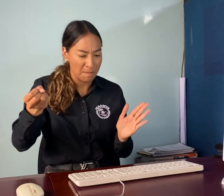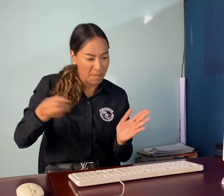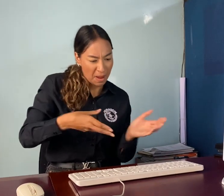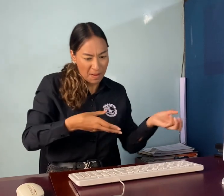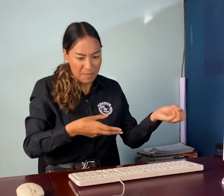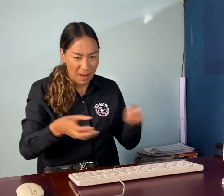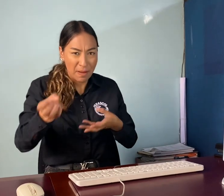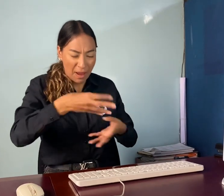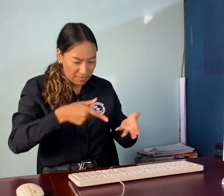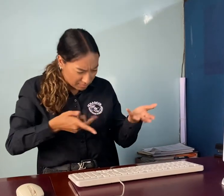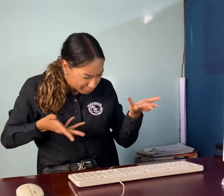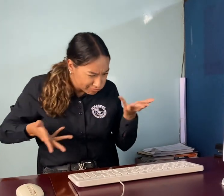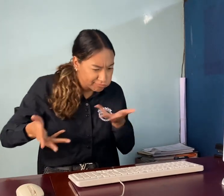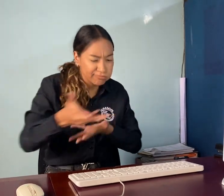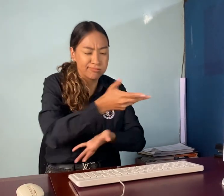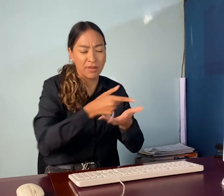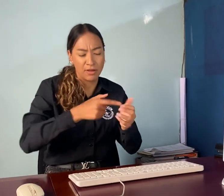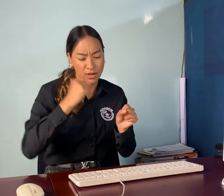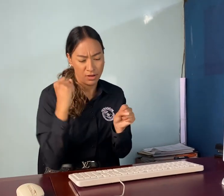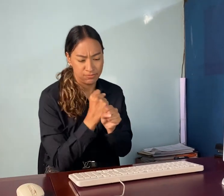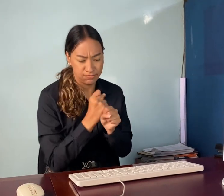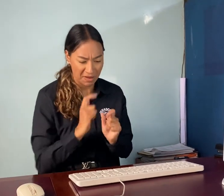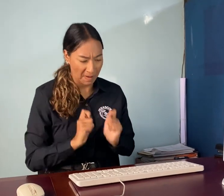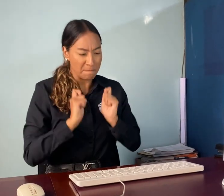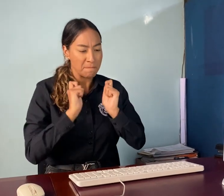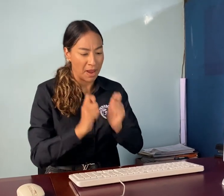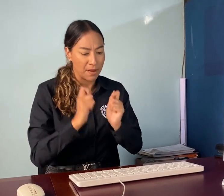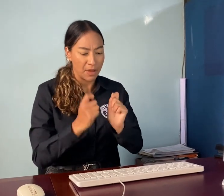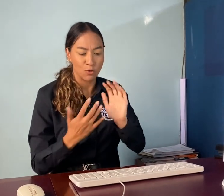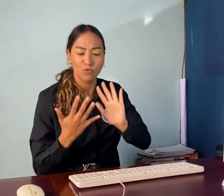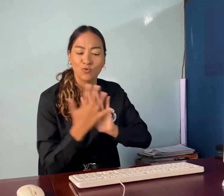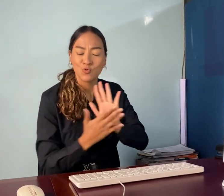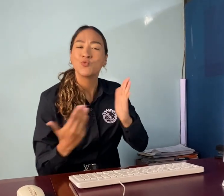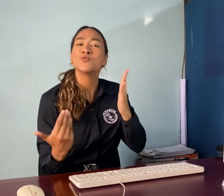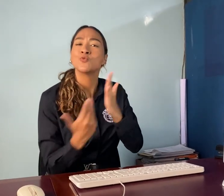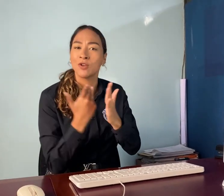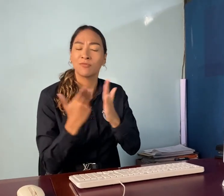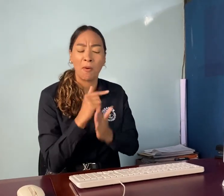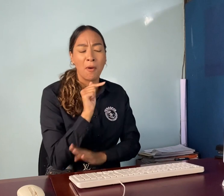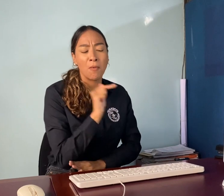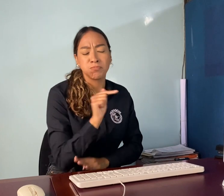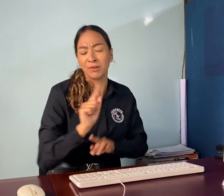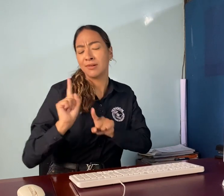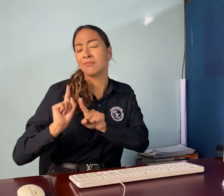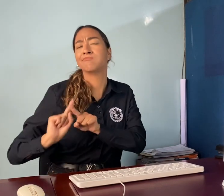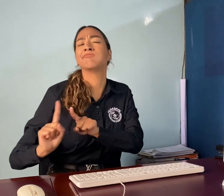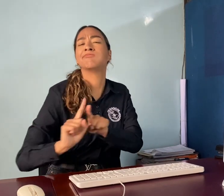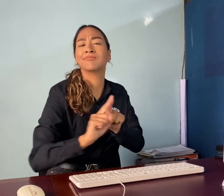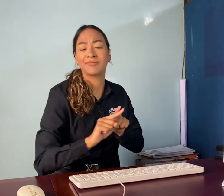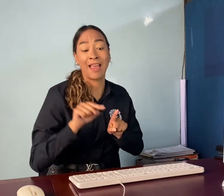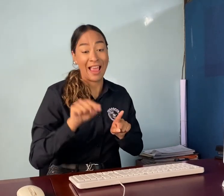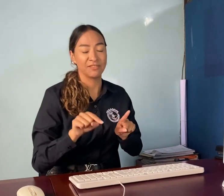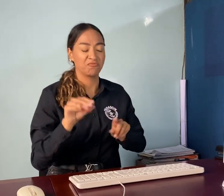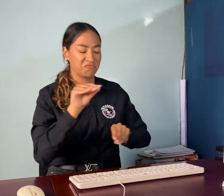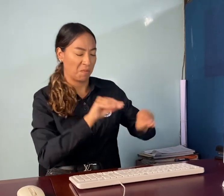salud. Y los conceptos que aún no contaban con una seña asignada a través de un trabajo en conjunto